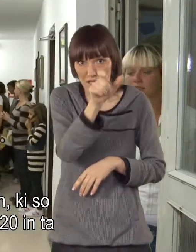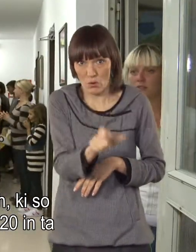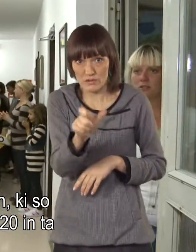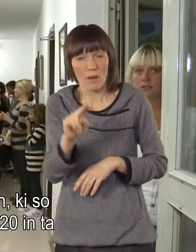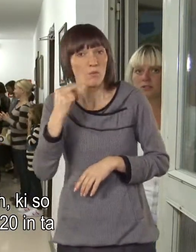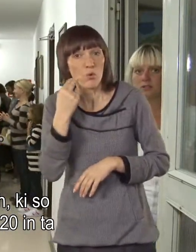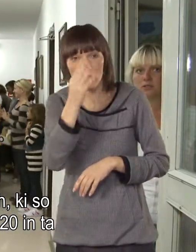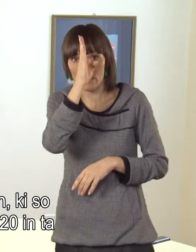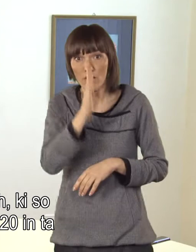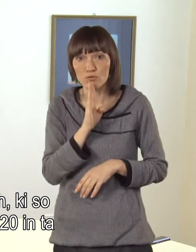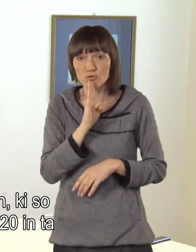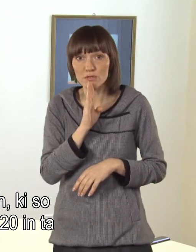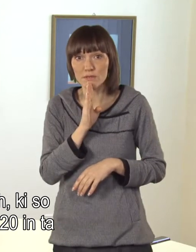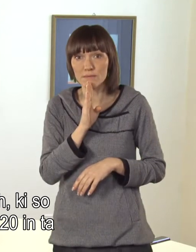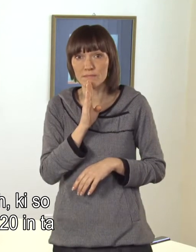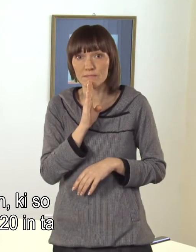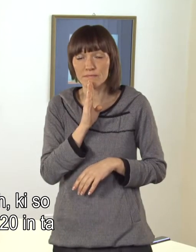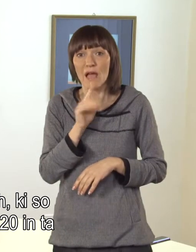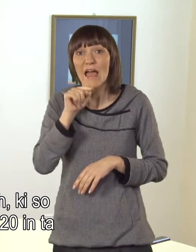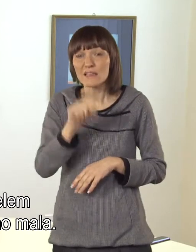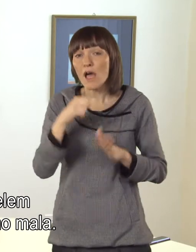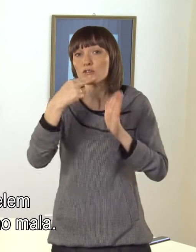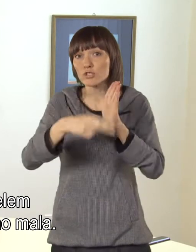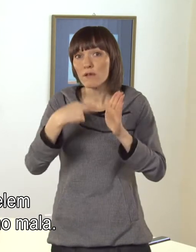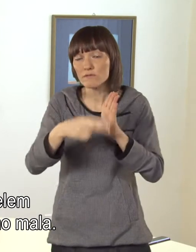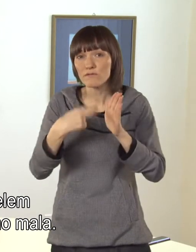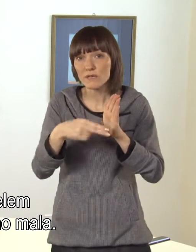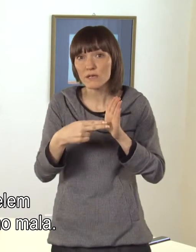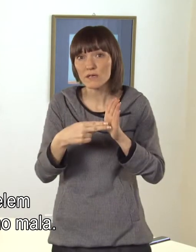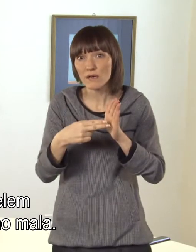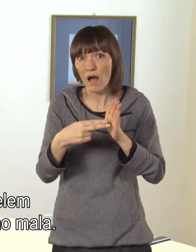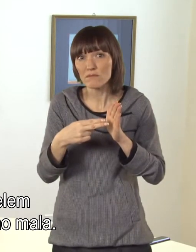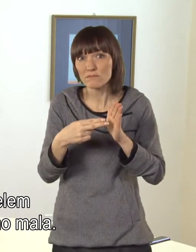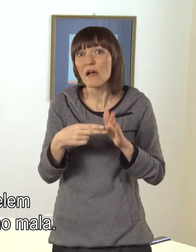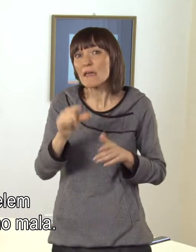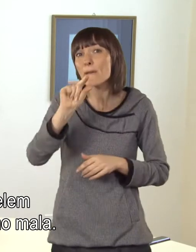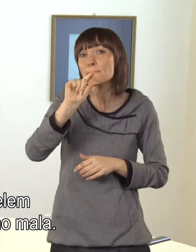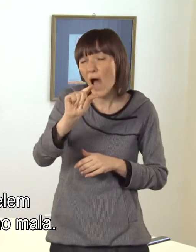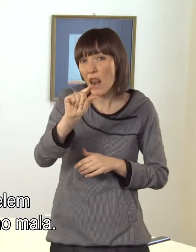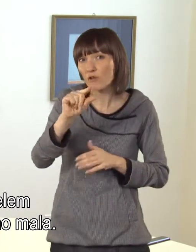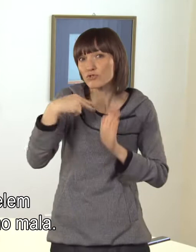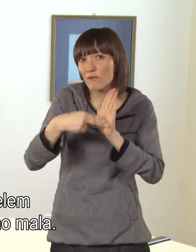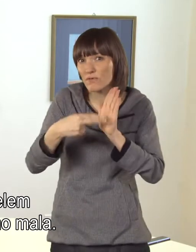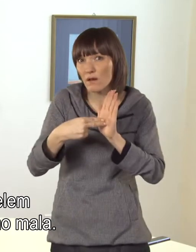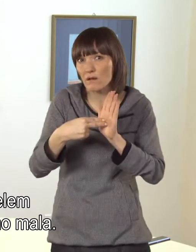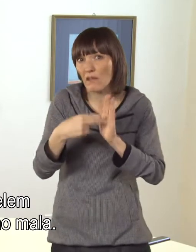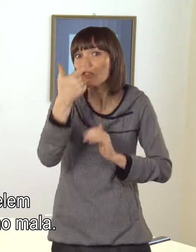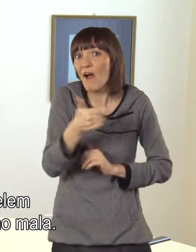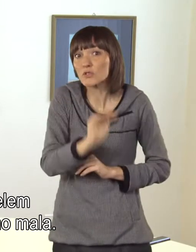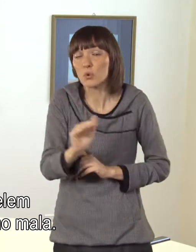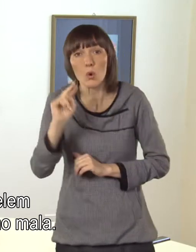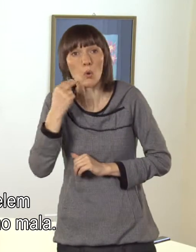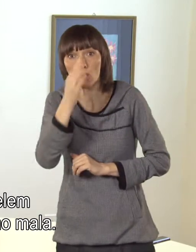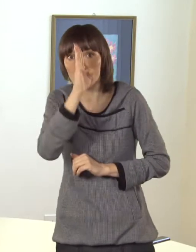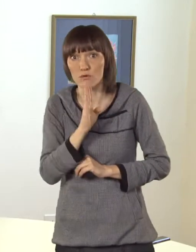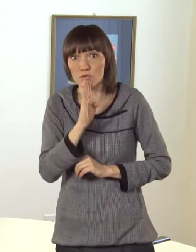glušni, 20. In ta številka je pravzaprav v celem deližu sorazmerno mala.